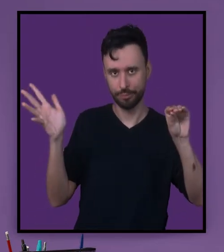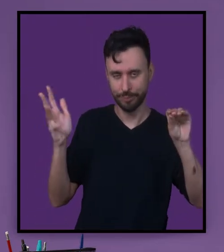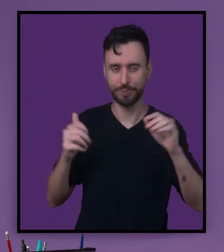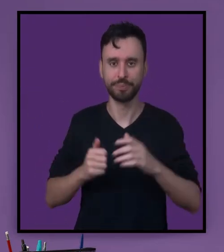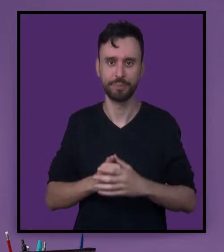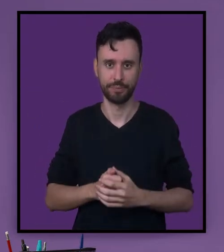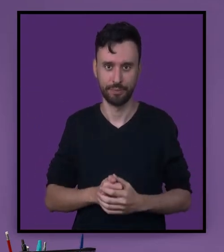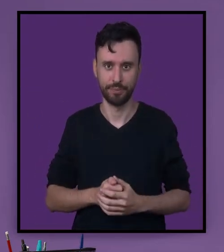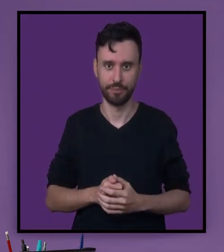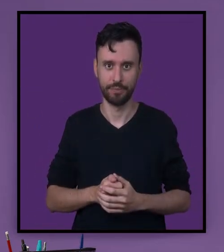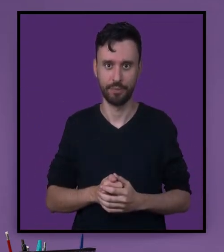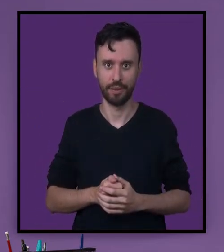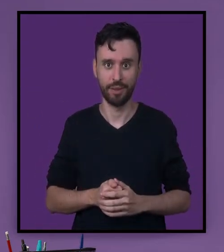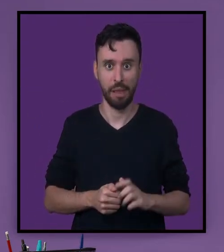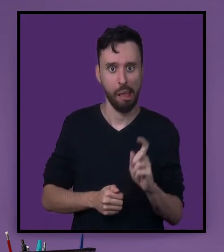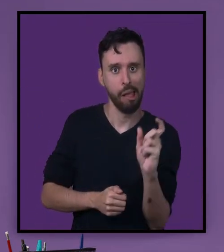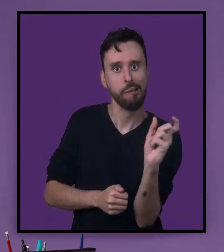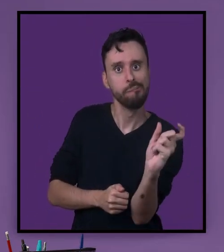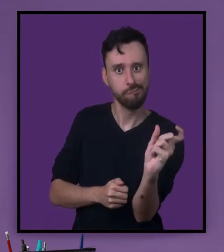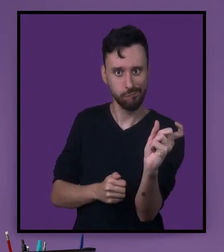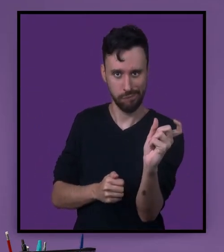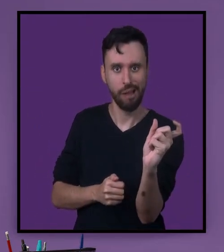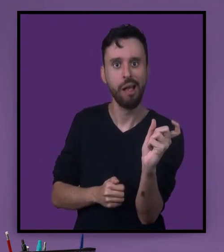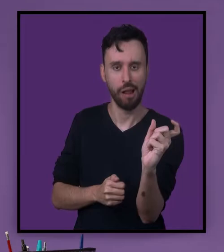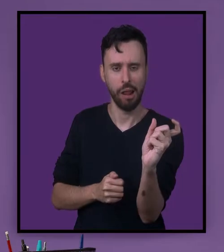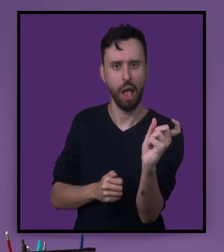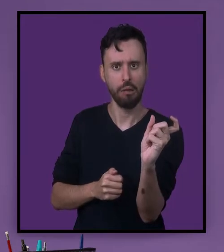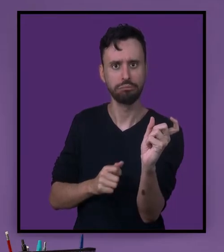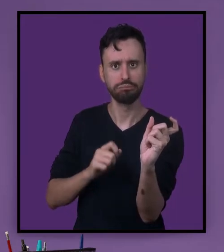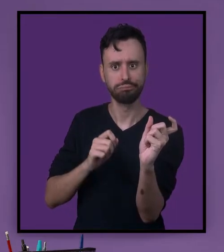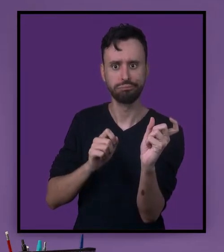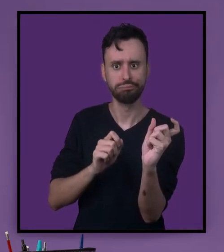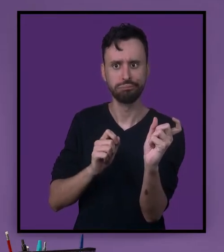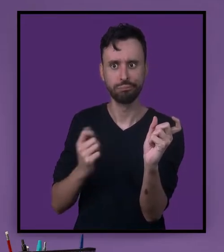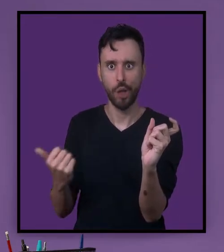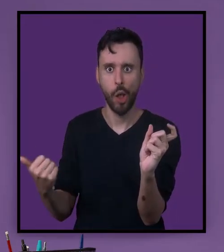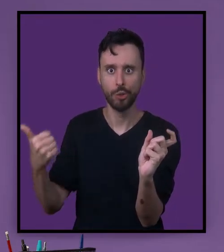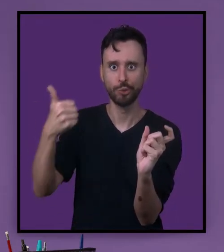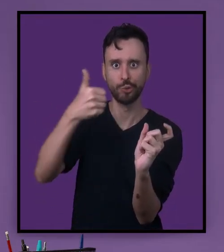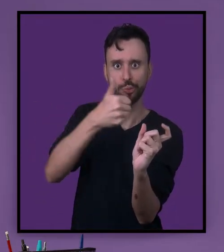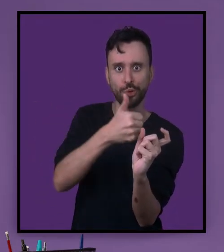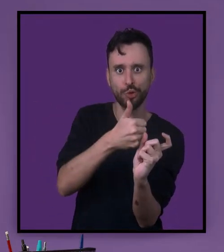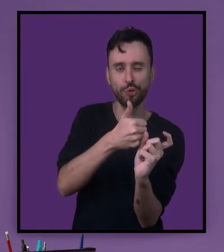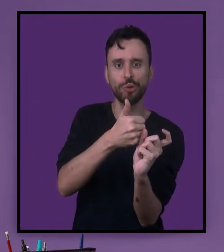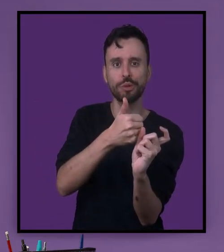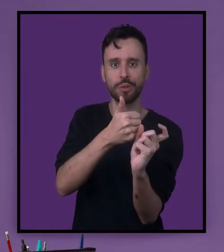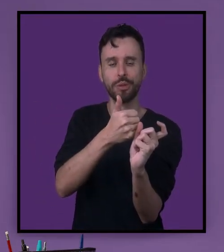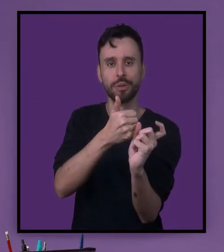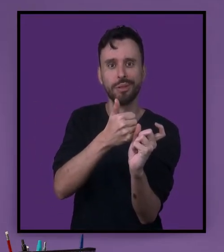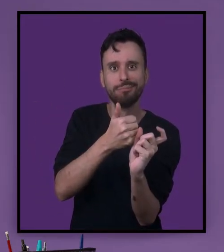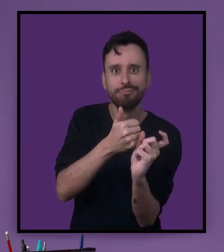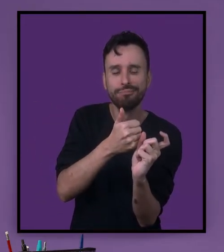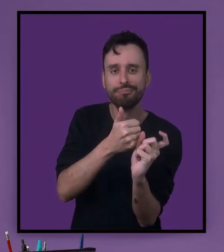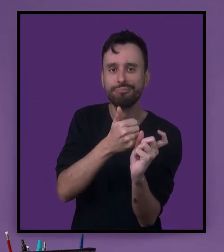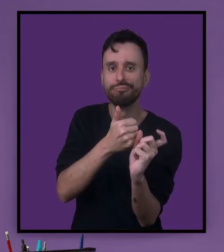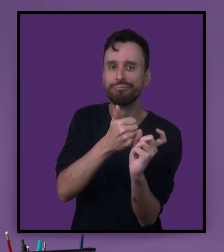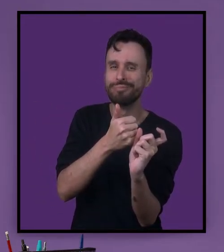substituir uma palavra ou expressão que inclusive pode ocorrer um